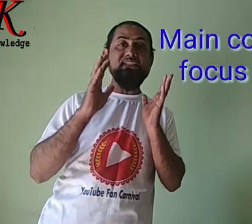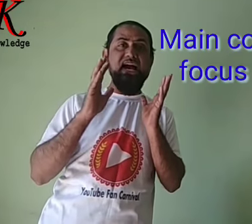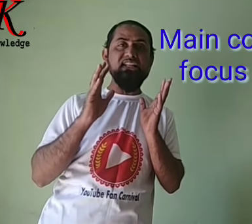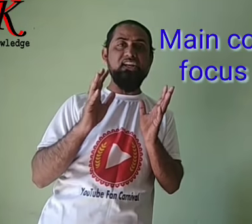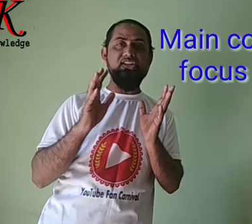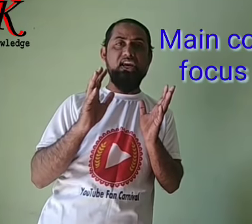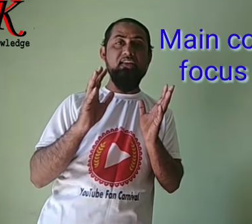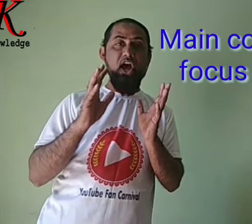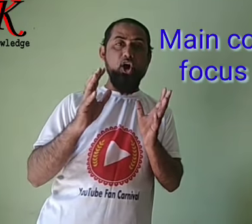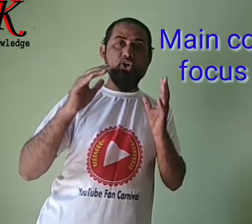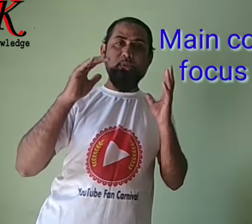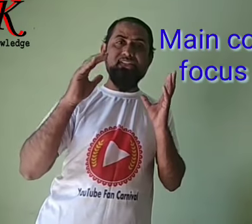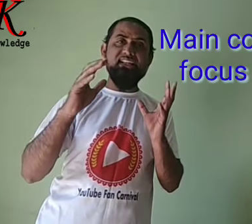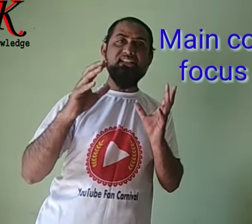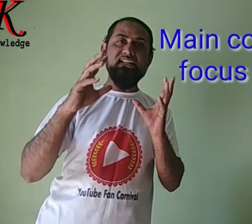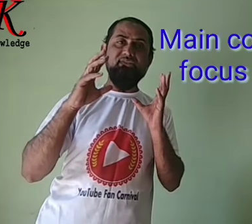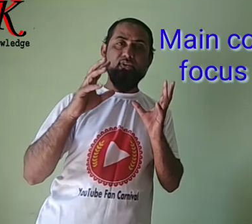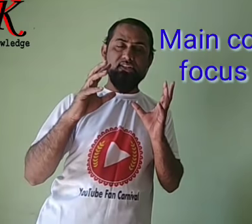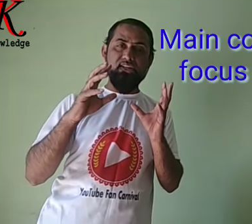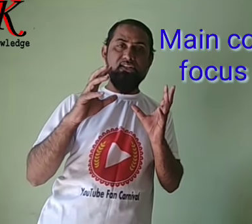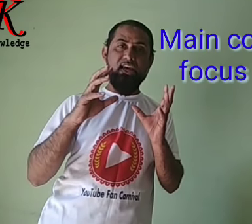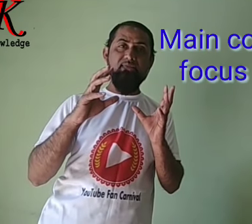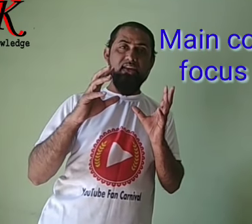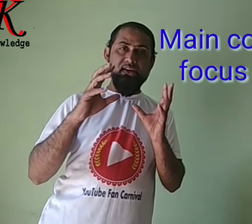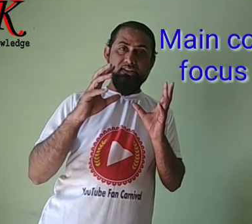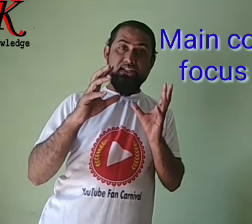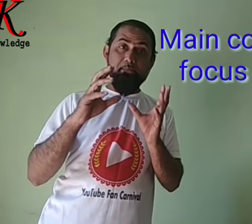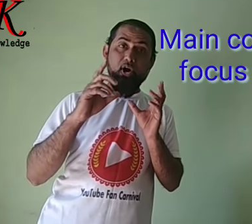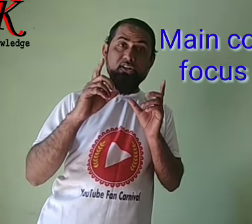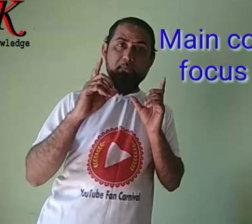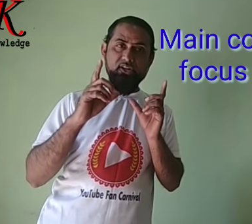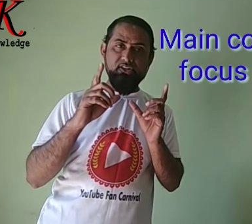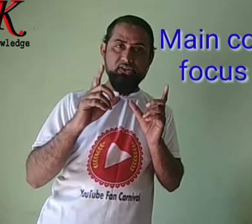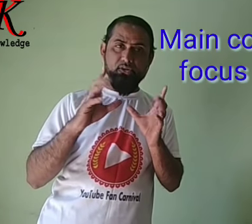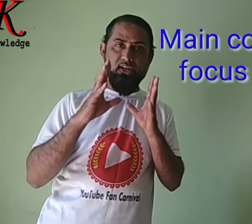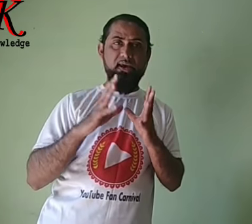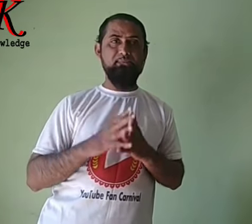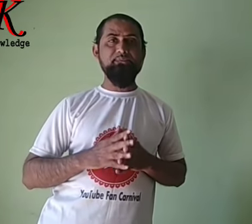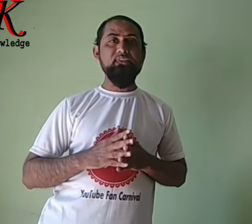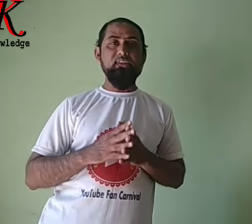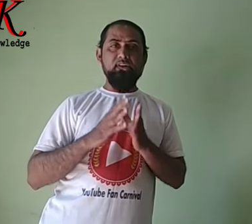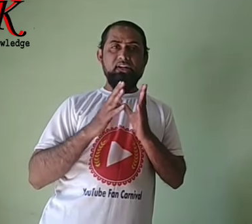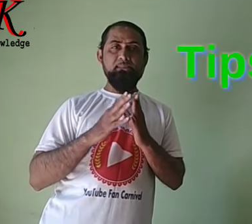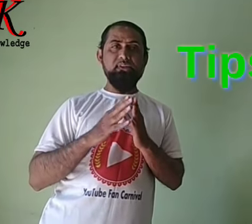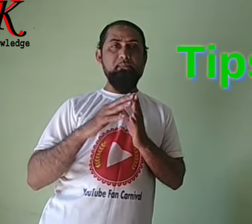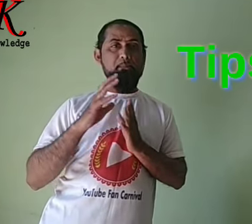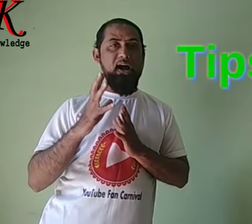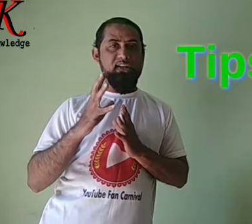याद कीजिए और उस पर ज्यादा ज्यादा focus कीजिए ये बहुत important चीज़ होती है tips number 5